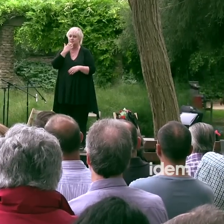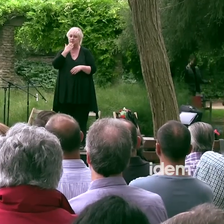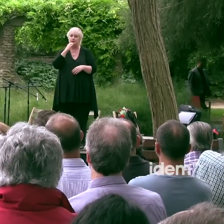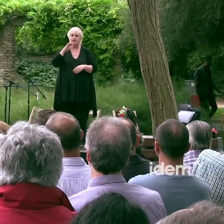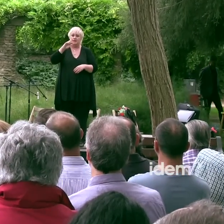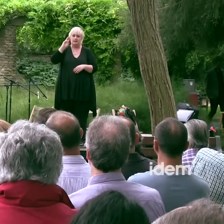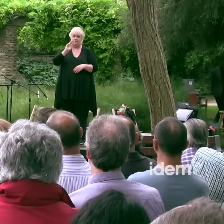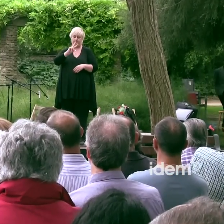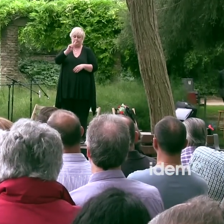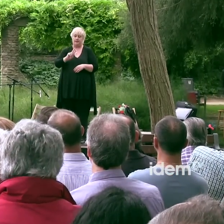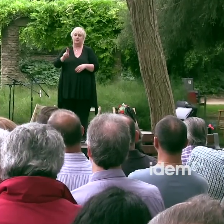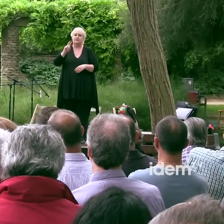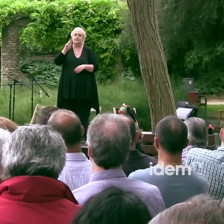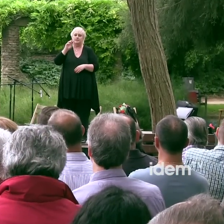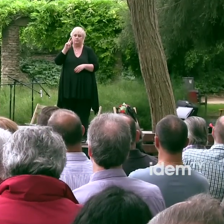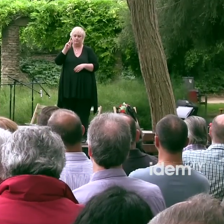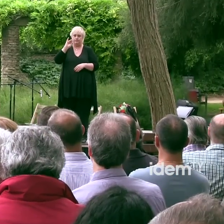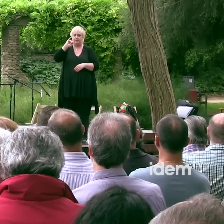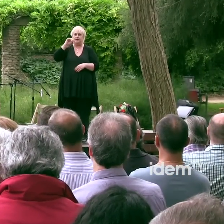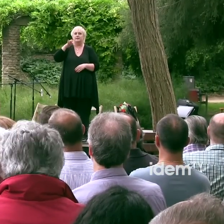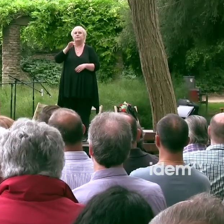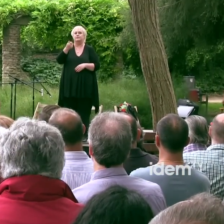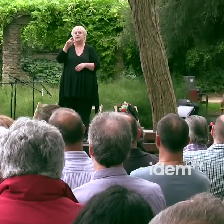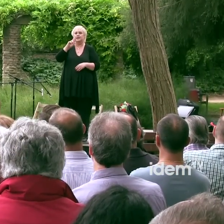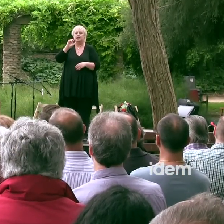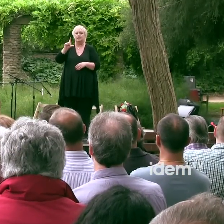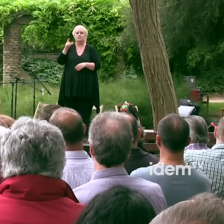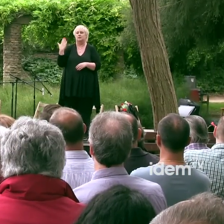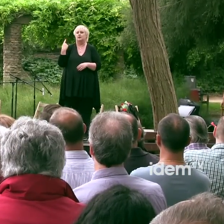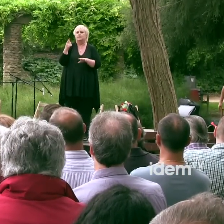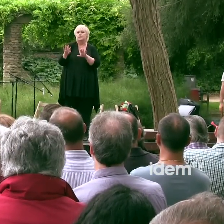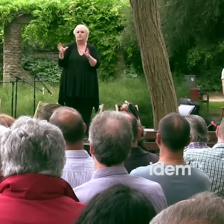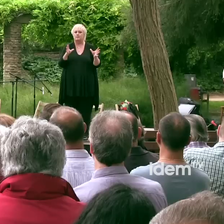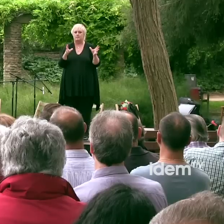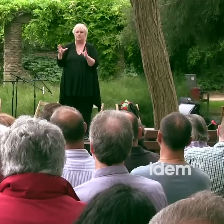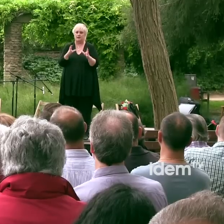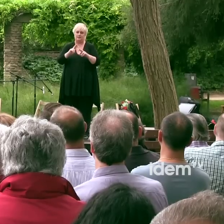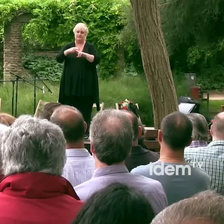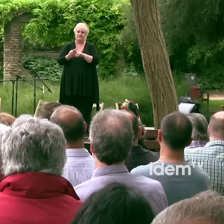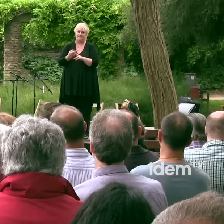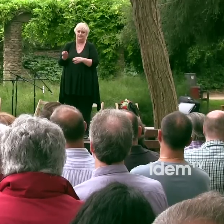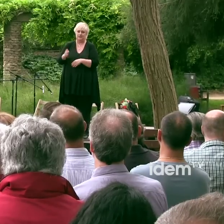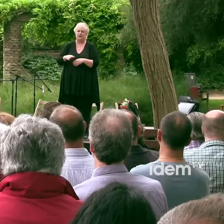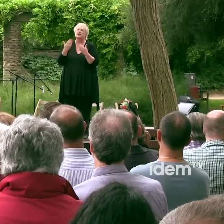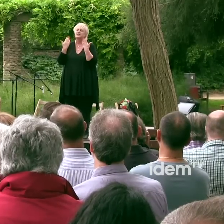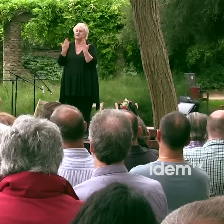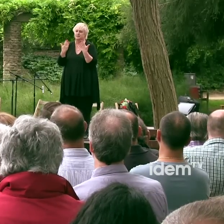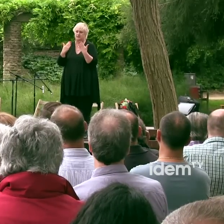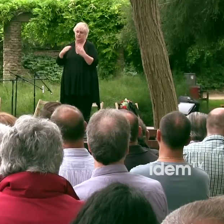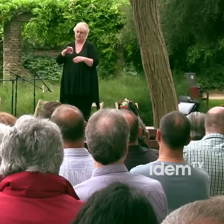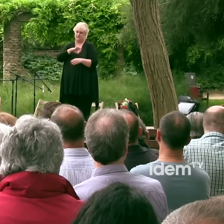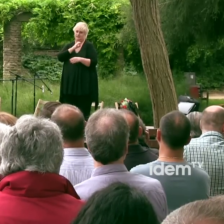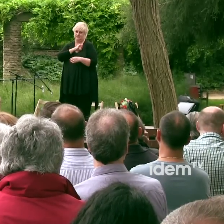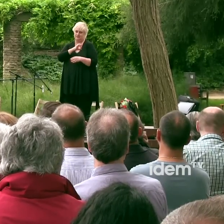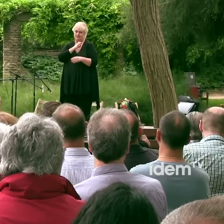José María Valverde aquí vull anomenar perquè ens va deixar a finals de març per sempre gràcies estimada Pilar per tants esforços